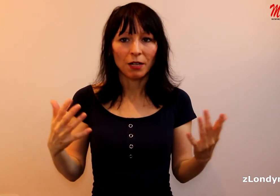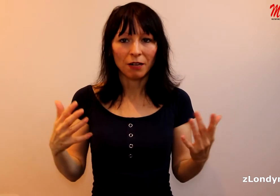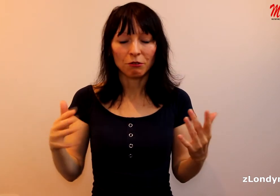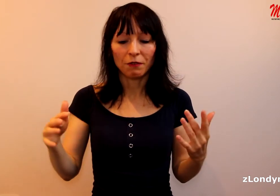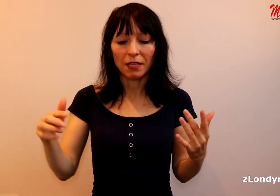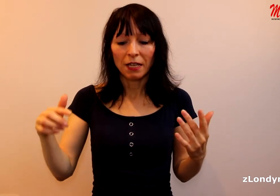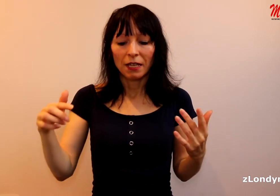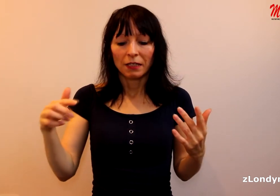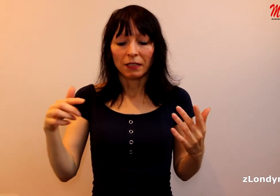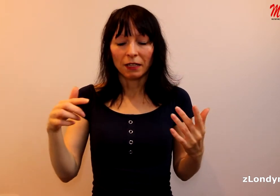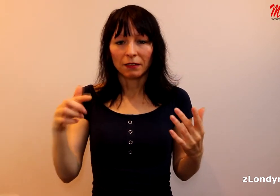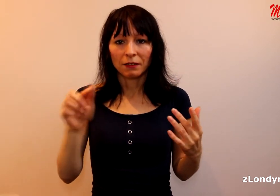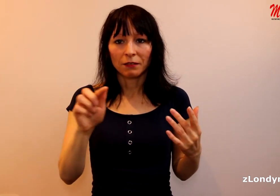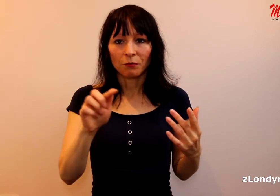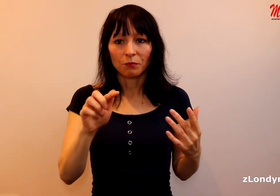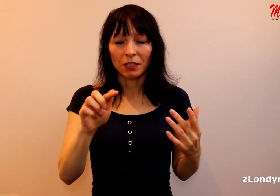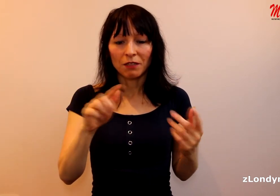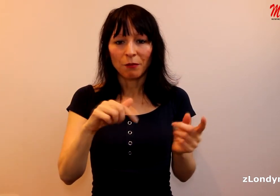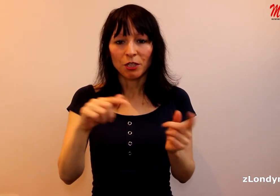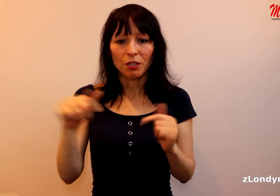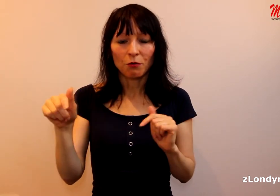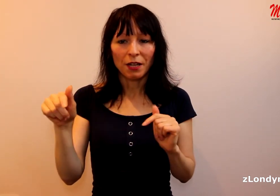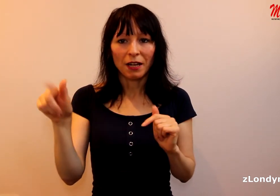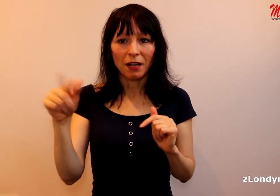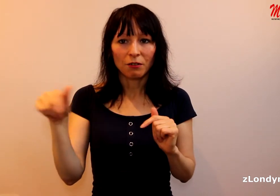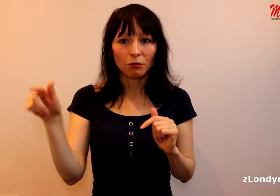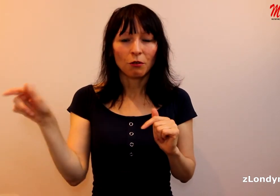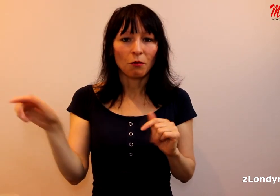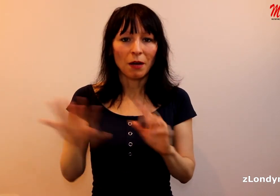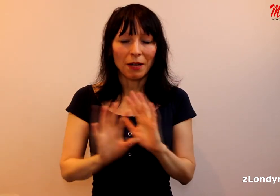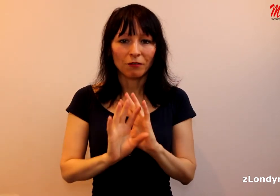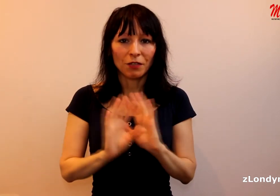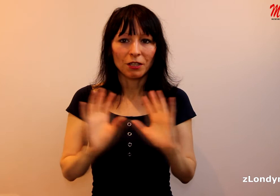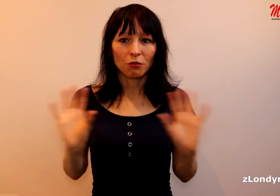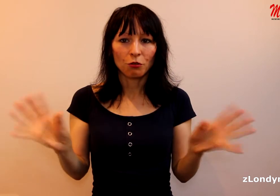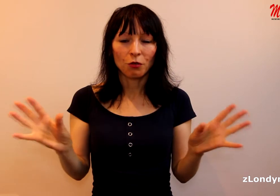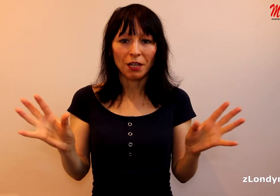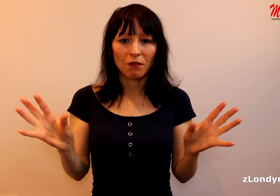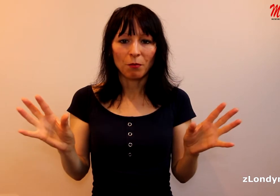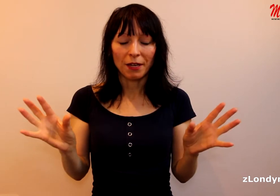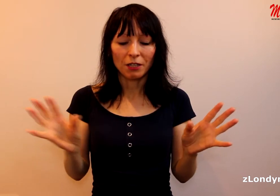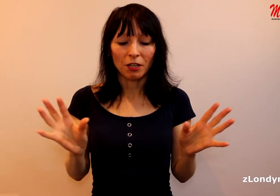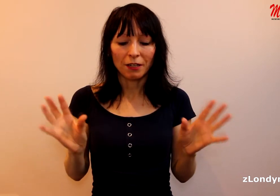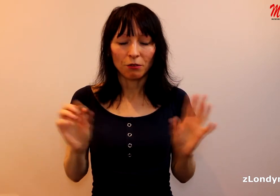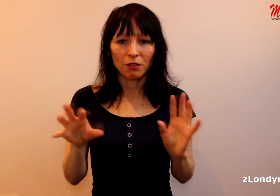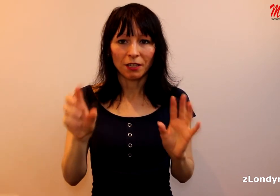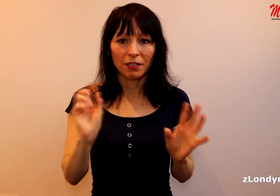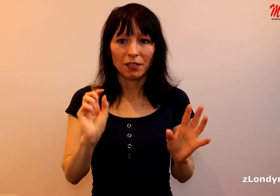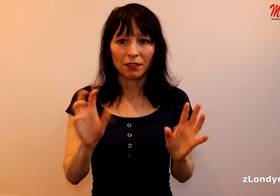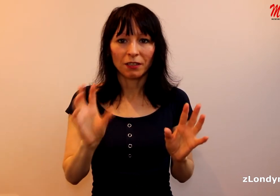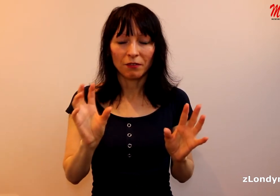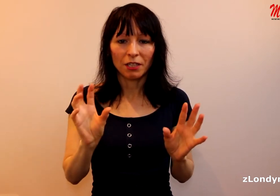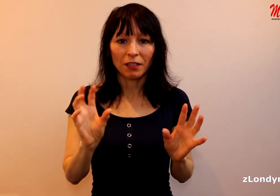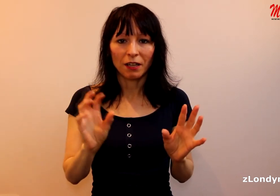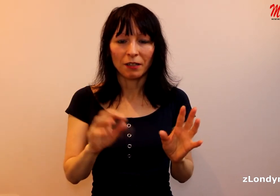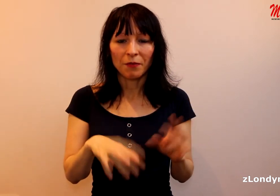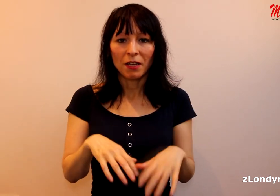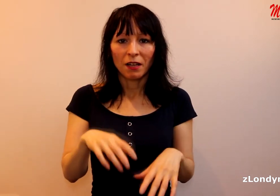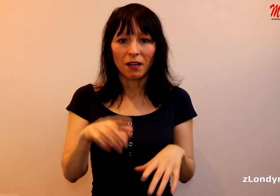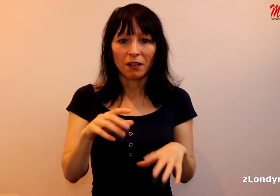království, tak se vám přesměruje na .com a vidíte trošku jiný výběr a nedostanete se na ty televizní kanály. A